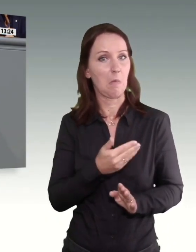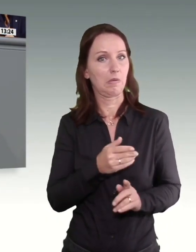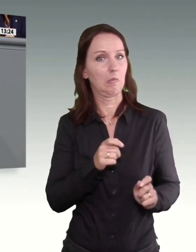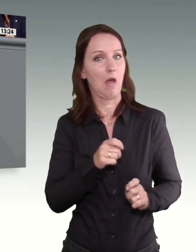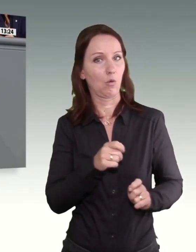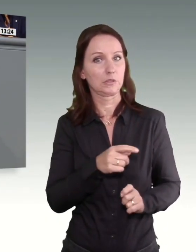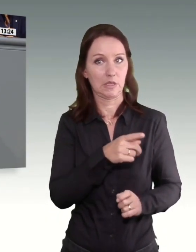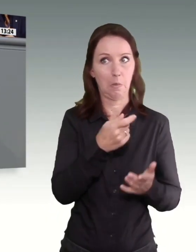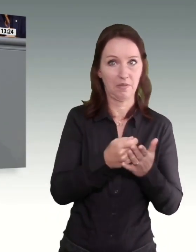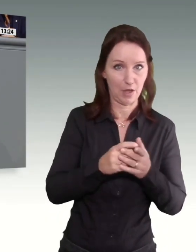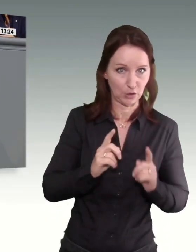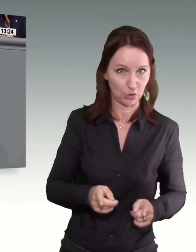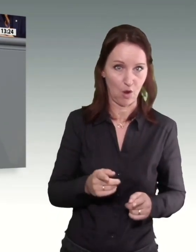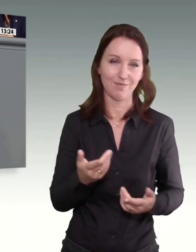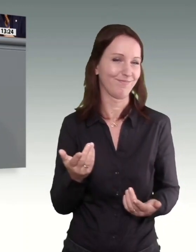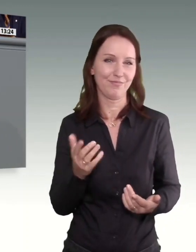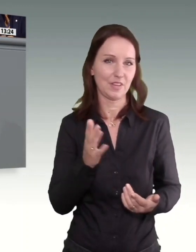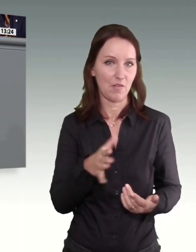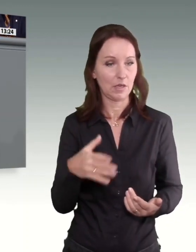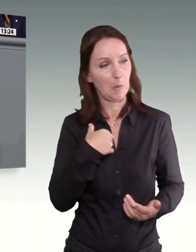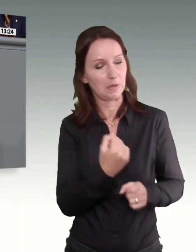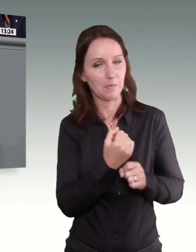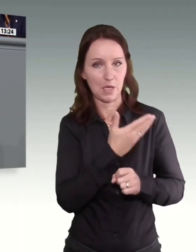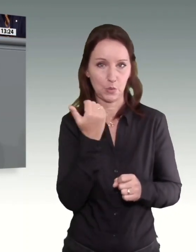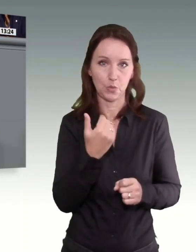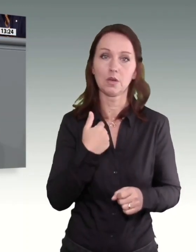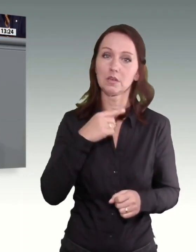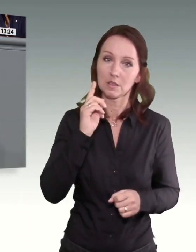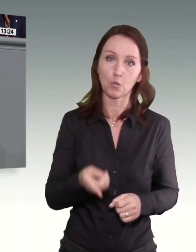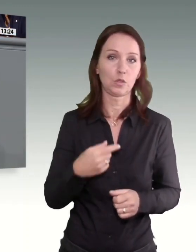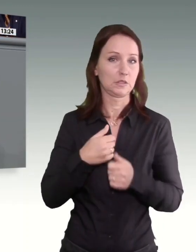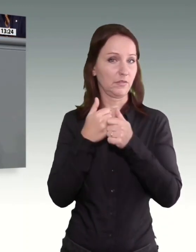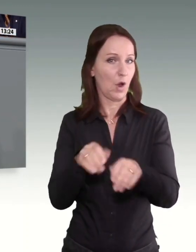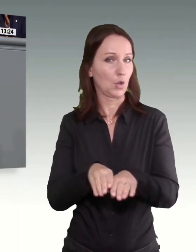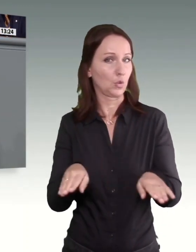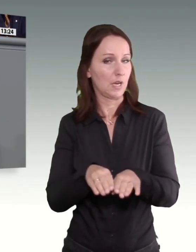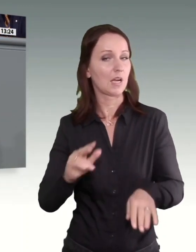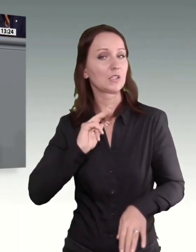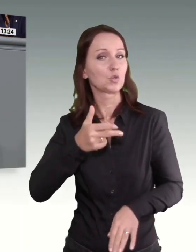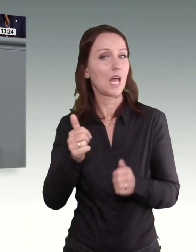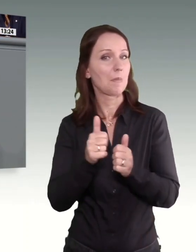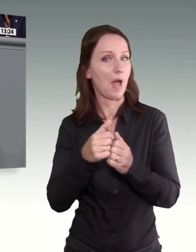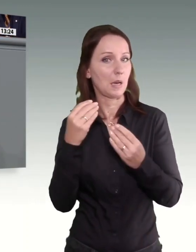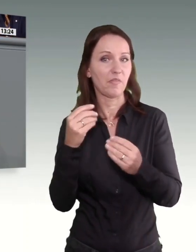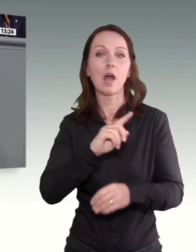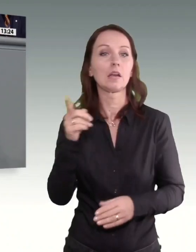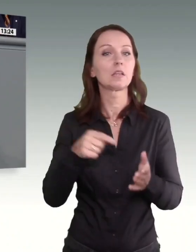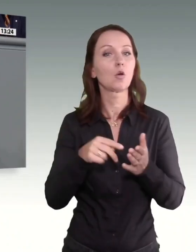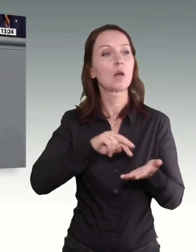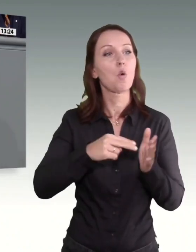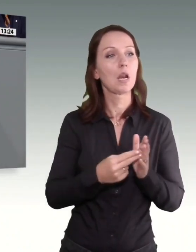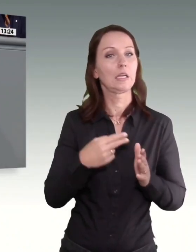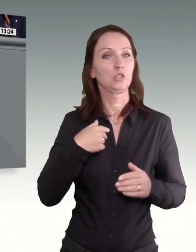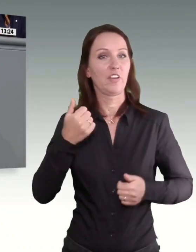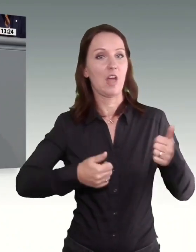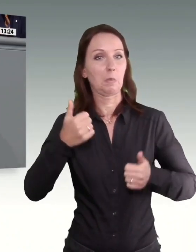Anpassungen müssen auch weiter auf Grundlage der Empfehlung der Sozialpartner kommen und nicht auf Grundlage eines politischen Überbietungswettbewerbs. Liebe Kolleginnen